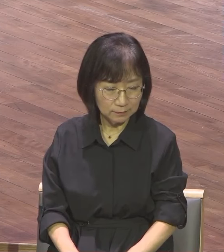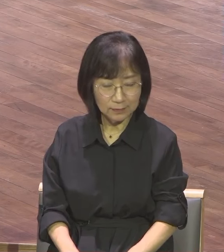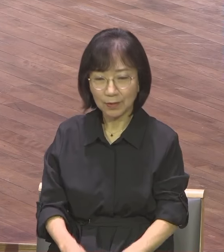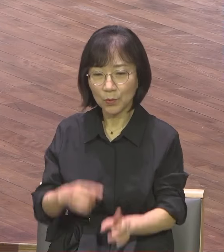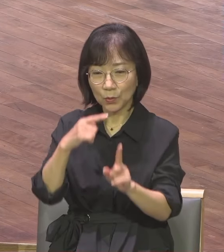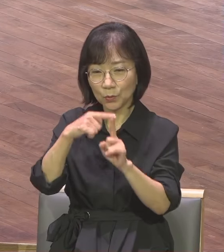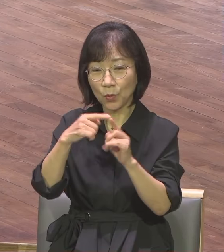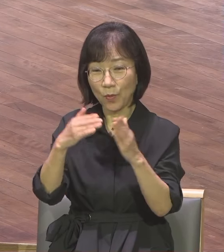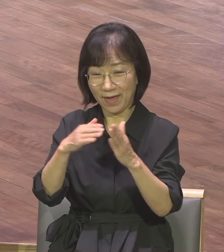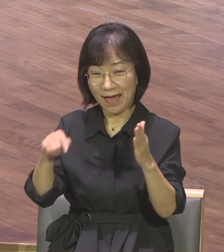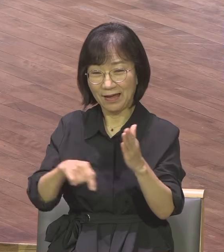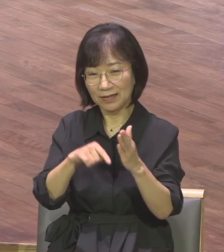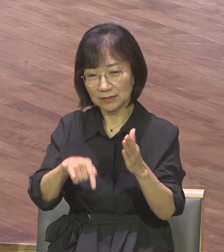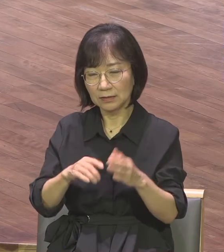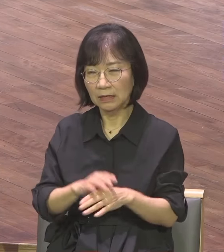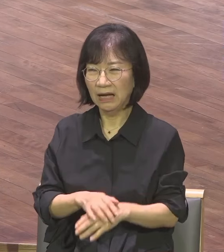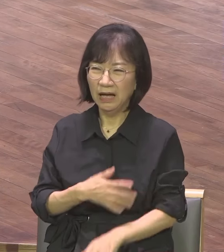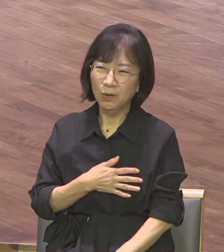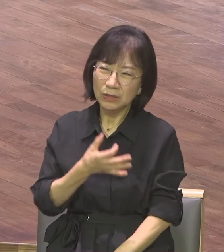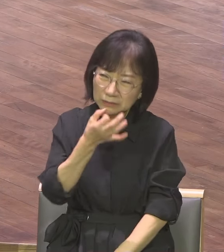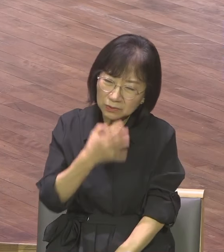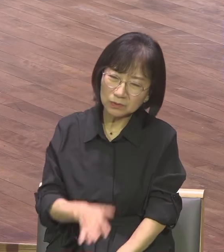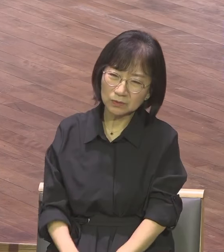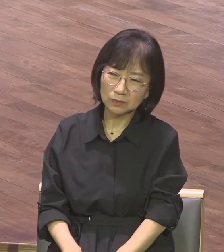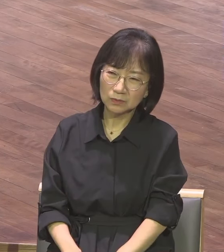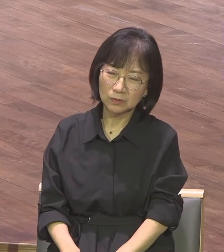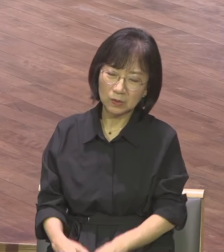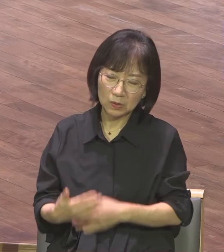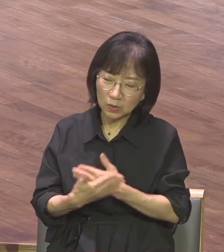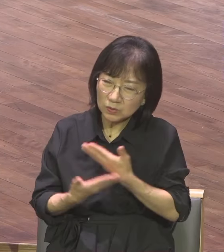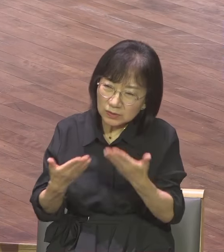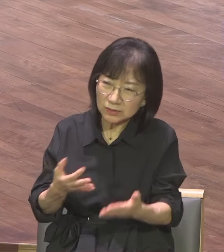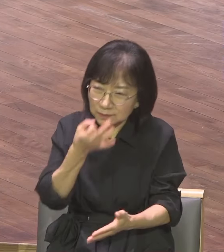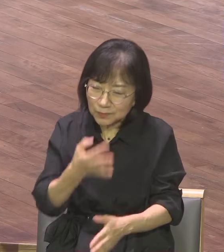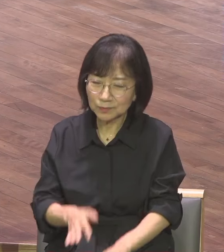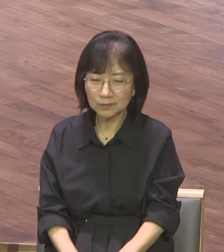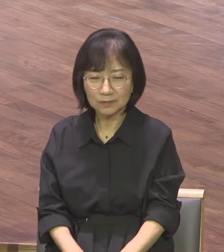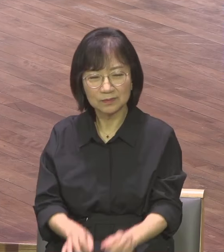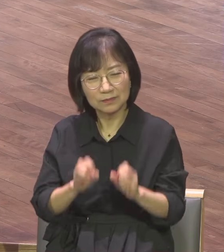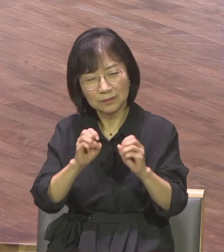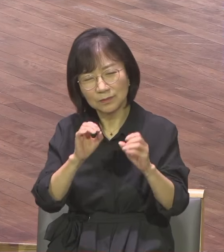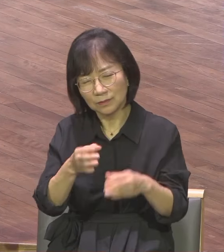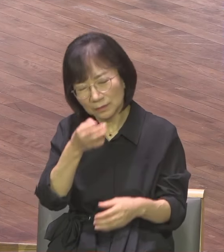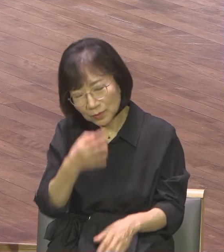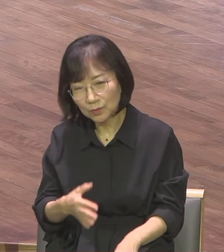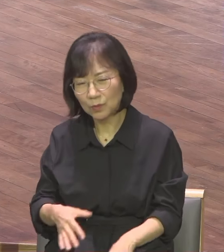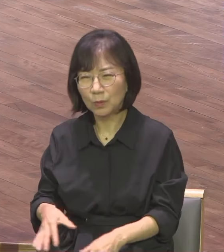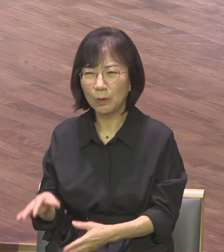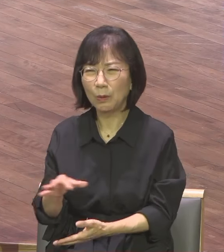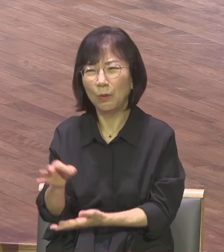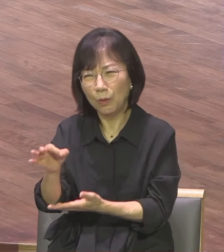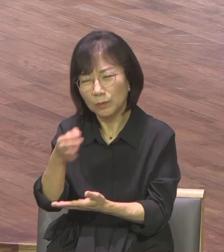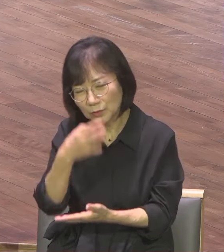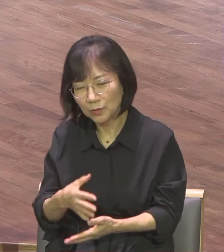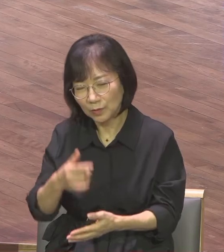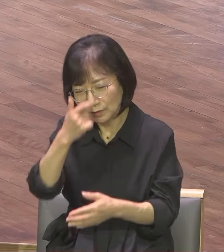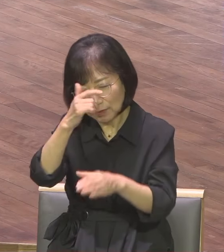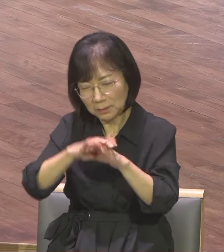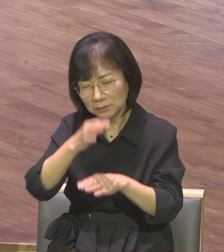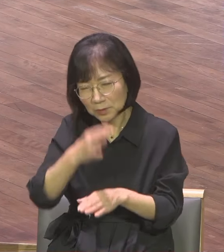헌신이 힘들다 전도가 힘들다 헌금이 힘들다 예배가 힘들다 모이는